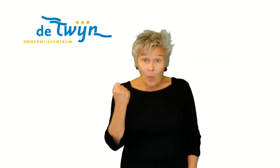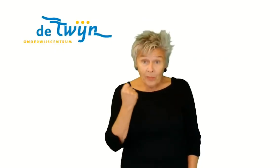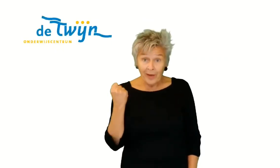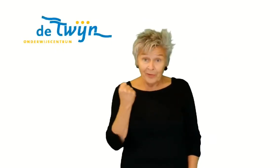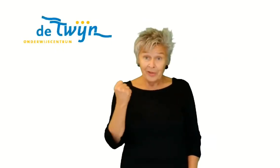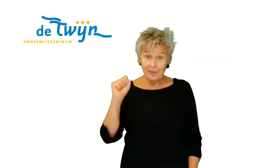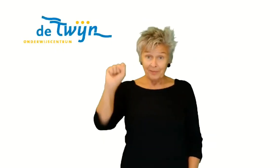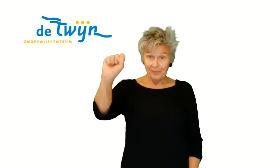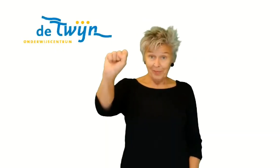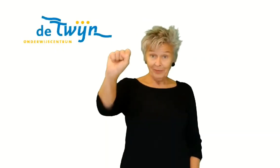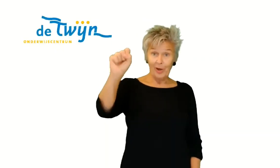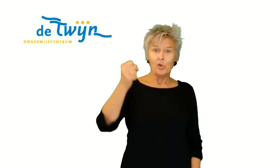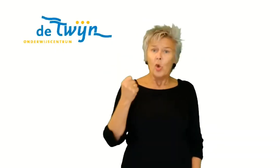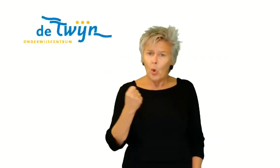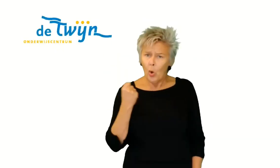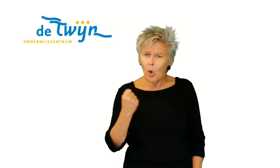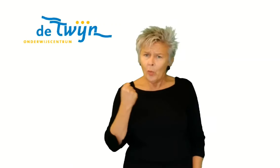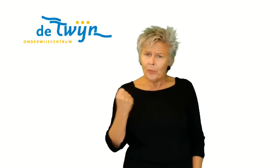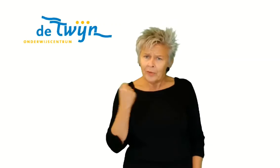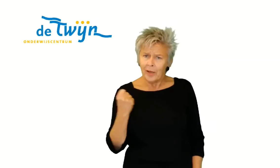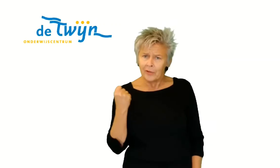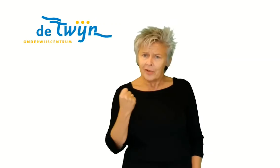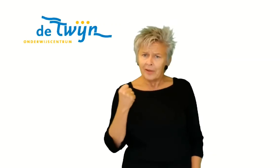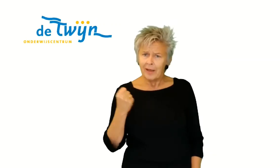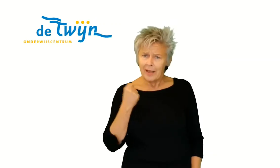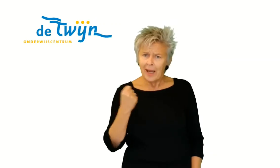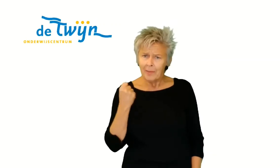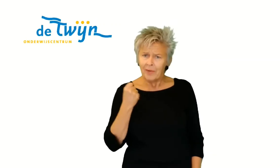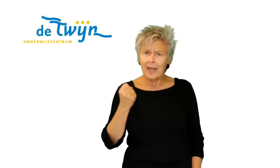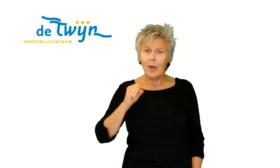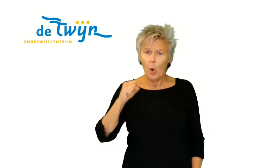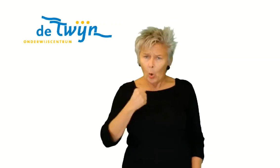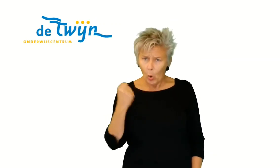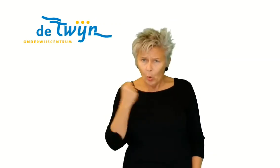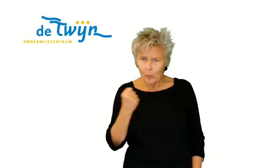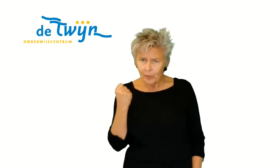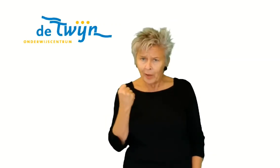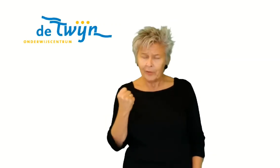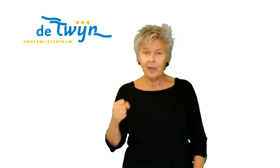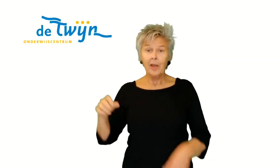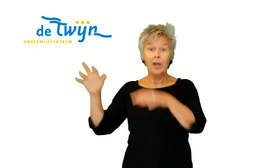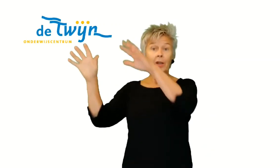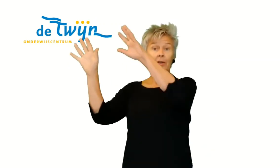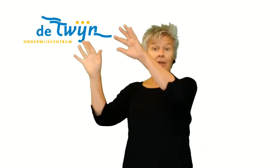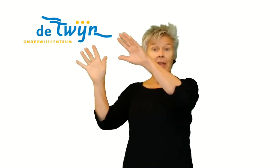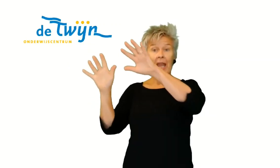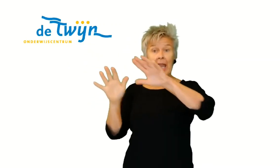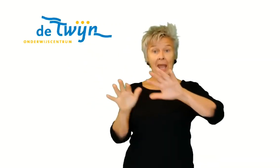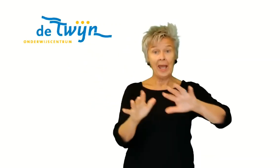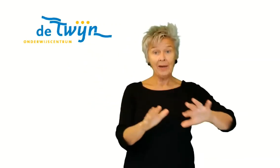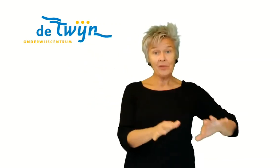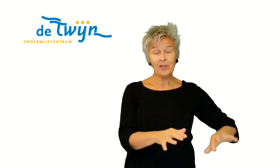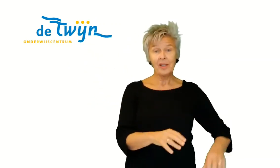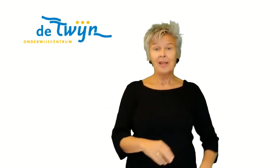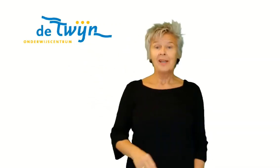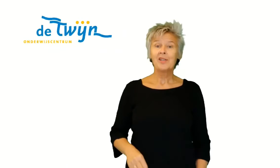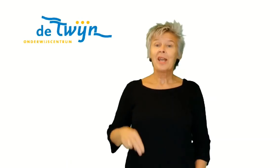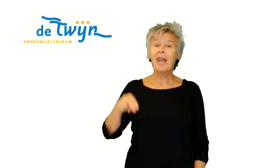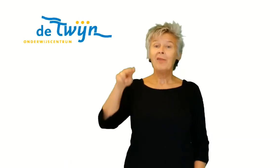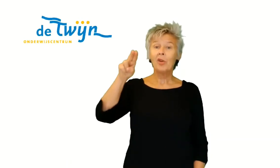Omdat... Met de vuist. Omdat... Kleine beweging. Omdat de herfst ze heeft